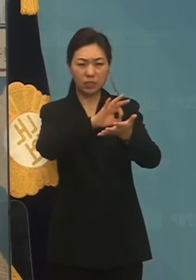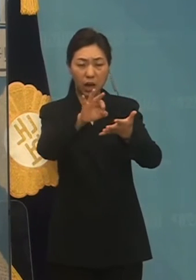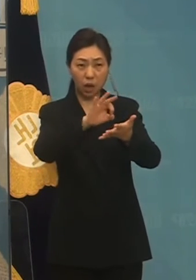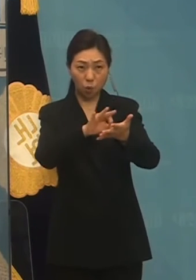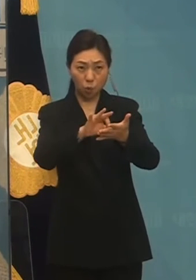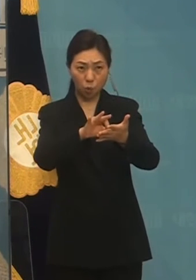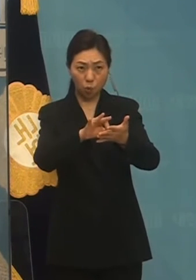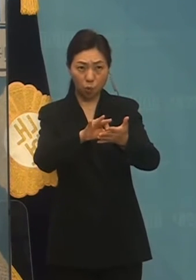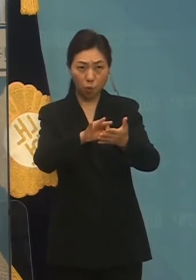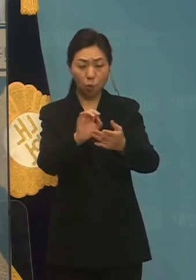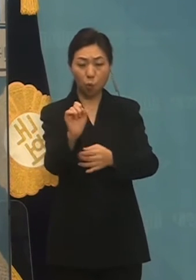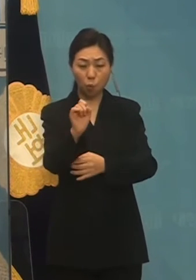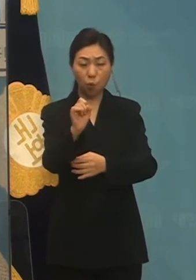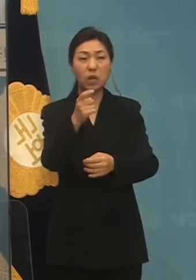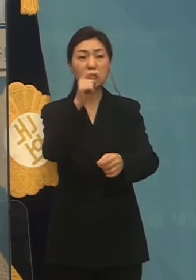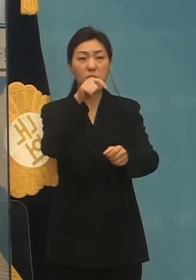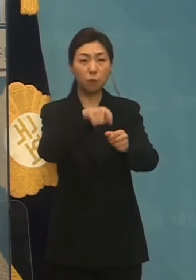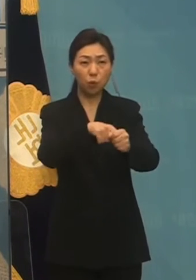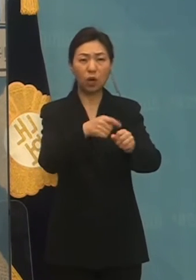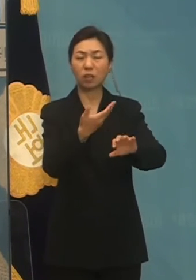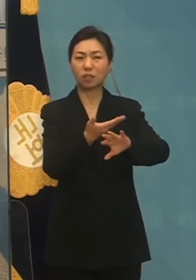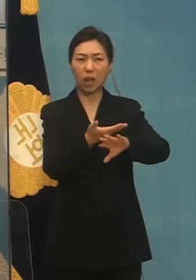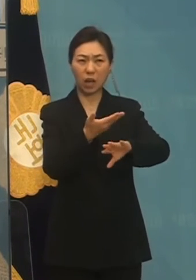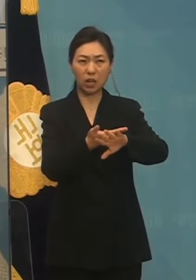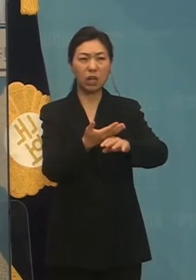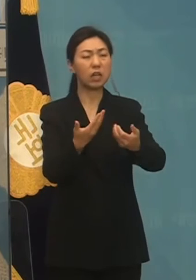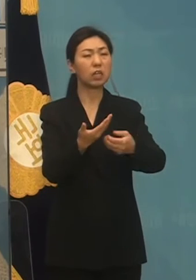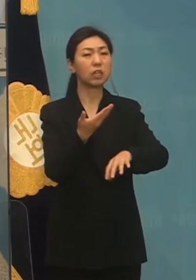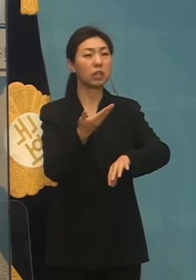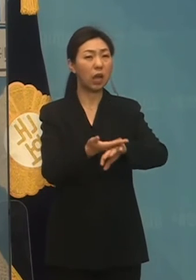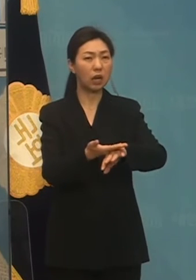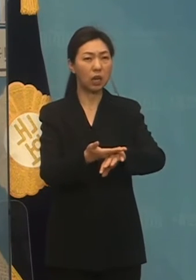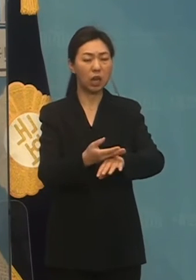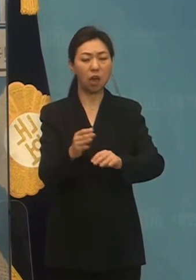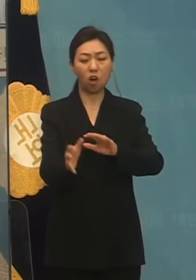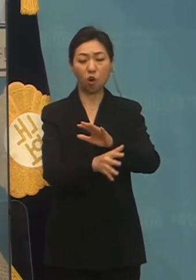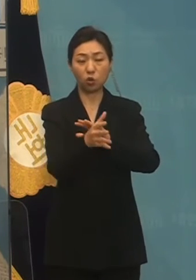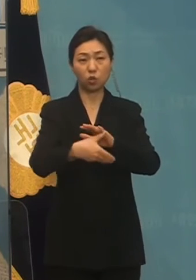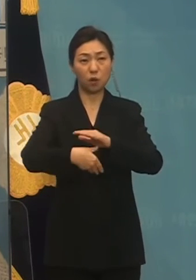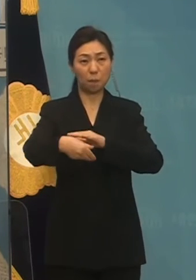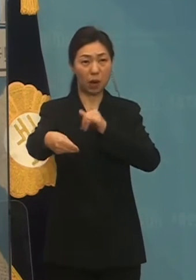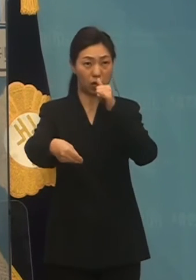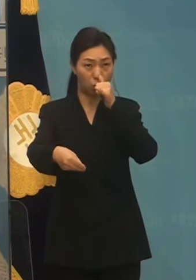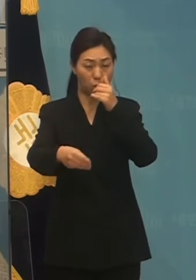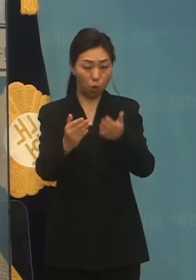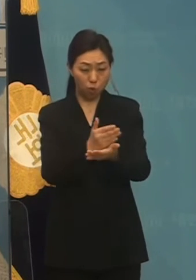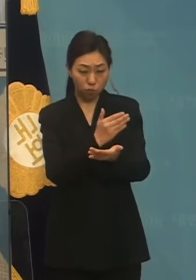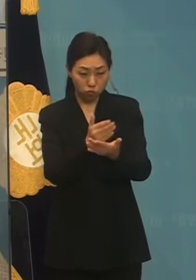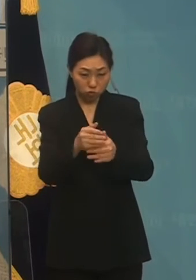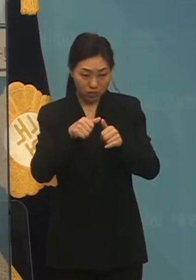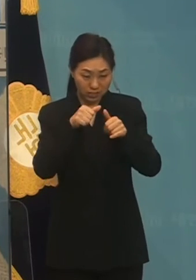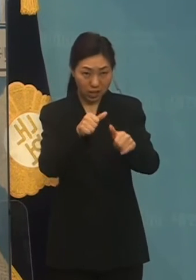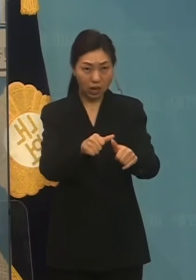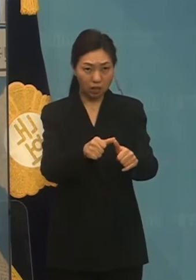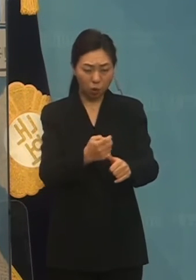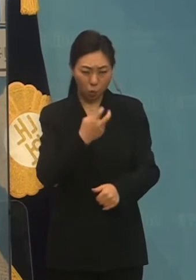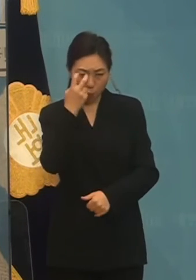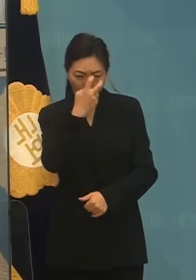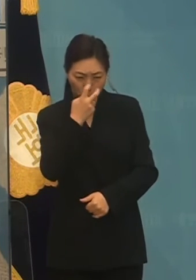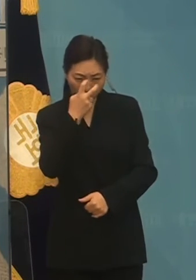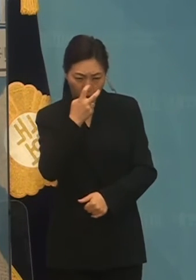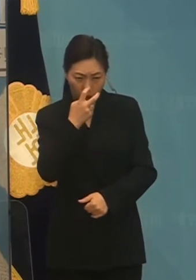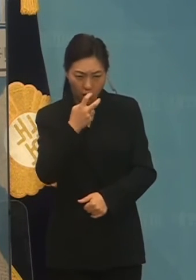밸래로 모두 부실 대출이었고 분류된 유형에 따라서 수사를 통해 이런